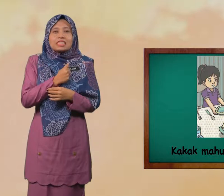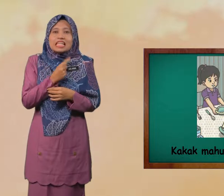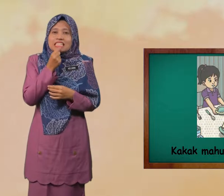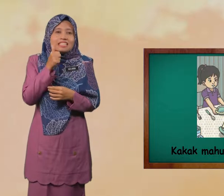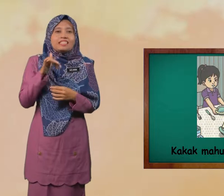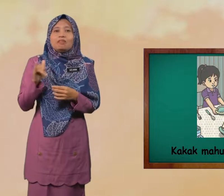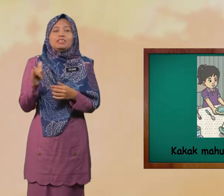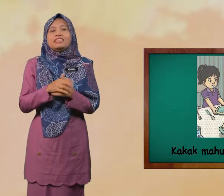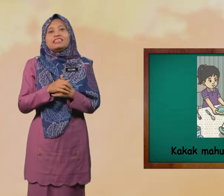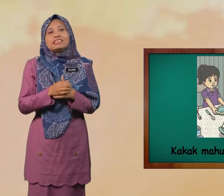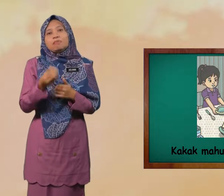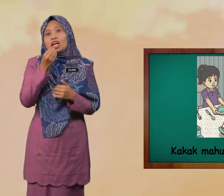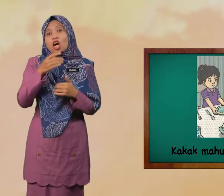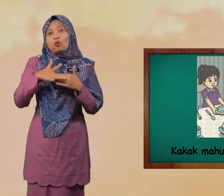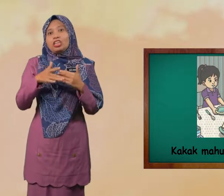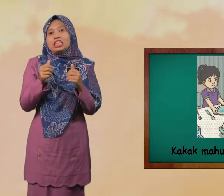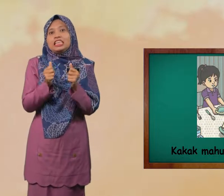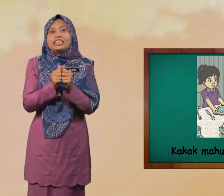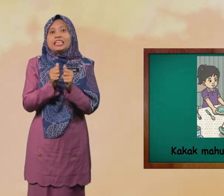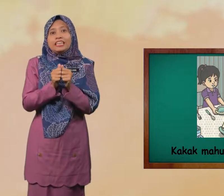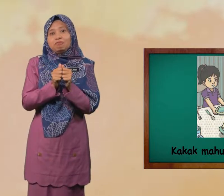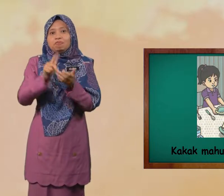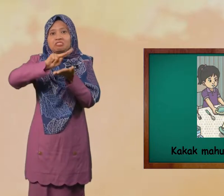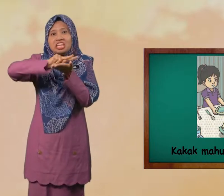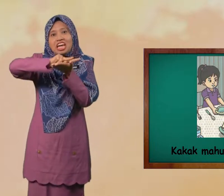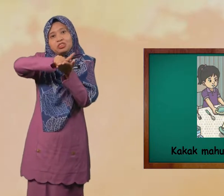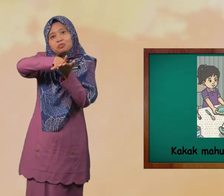Sedapnya Makan Roti Dengan Keju